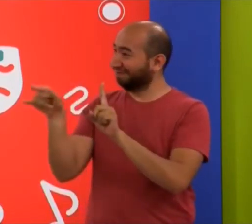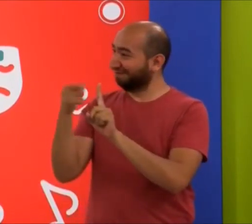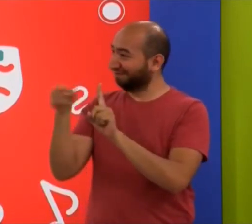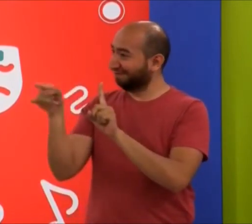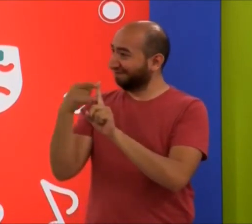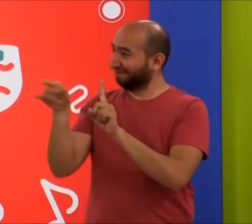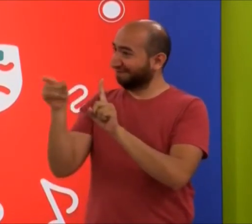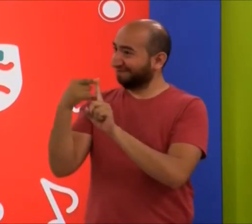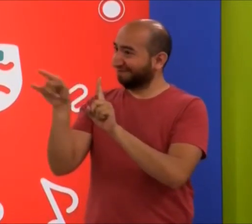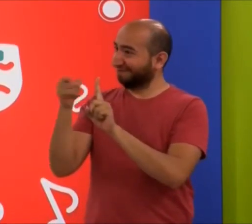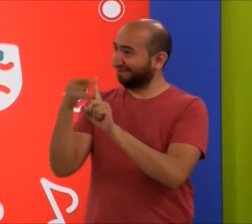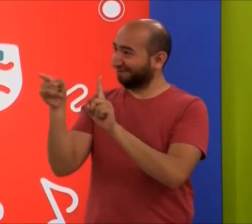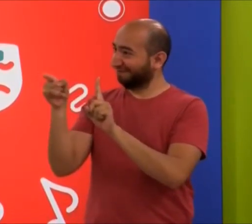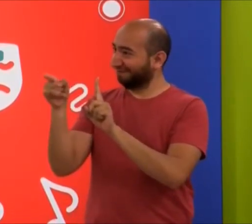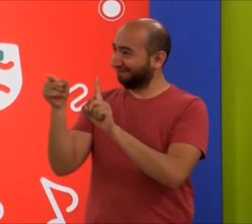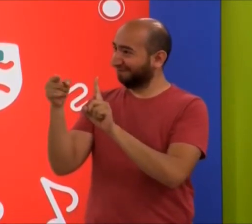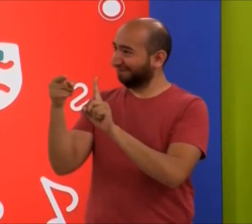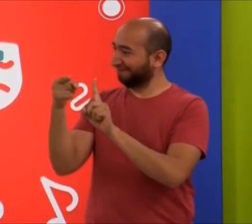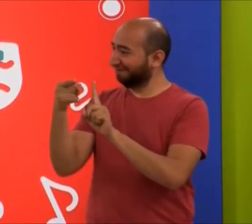Esta es puerta.